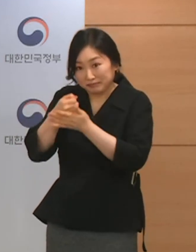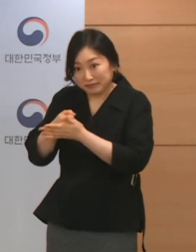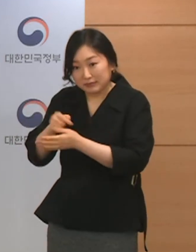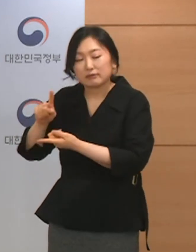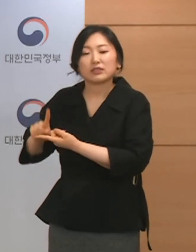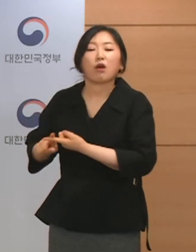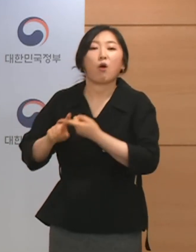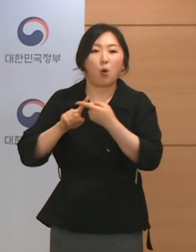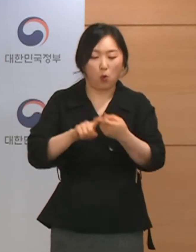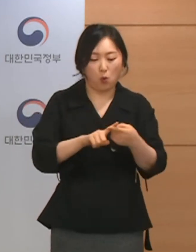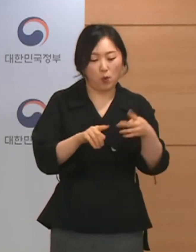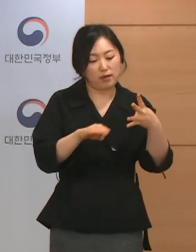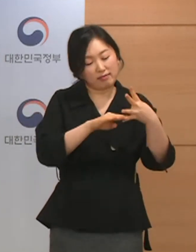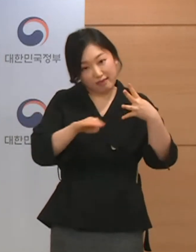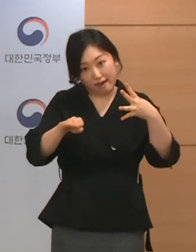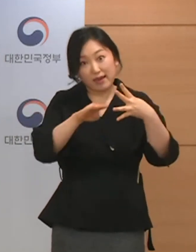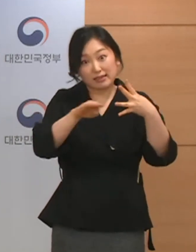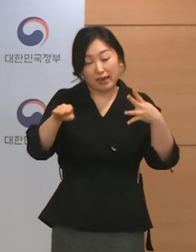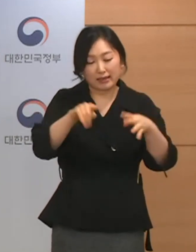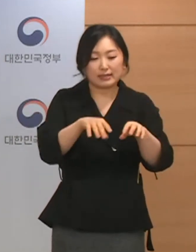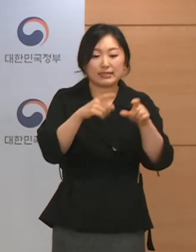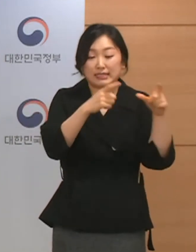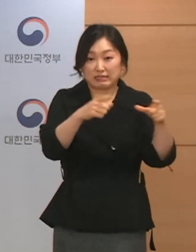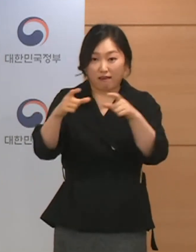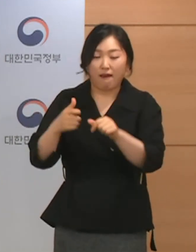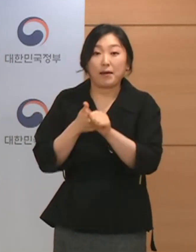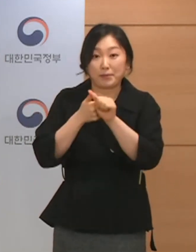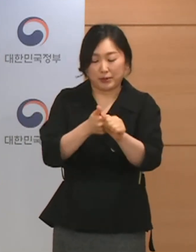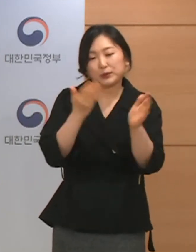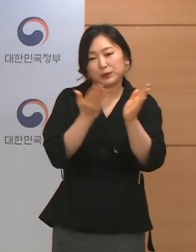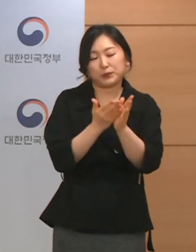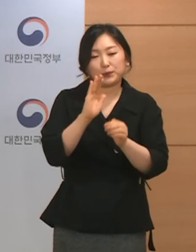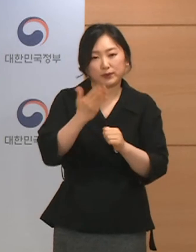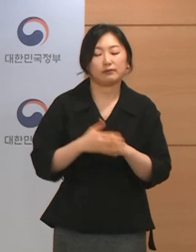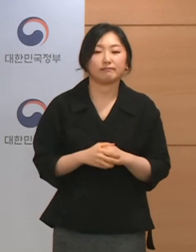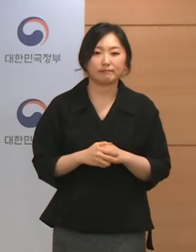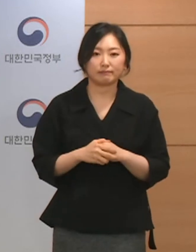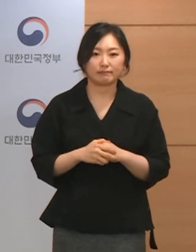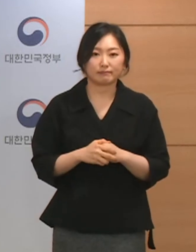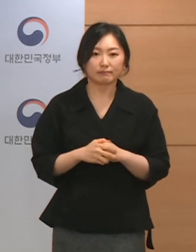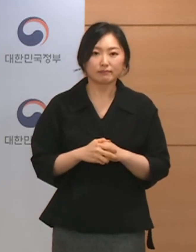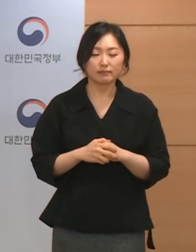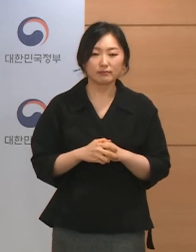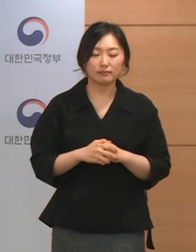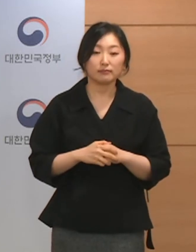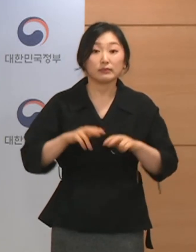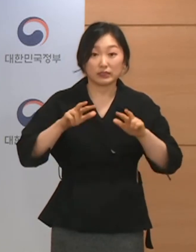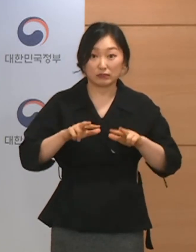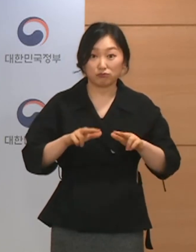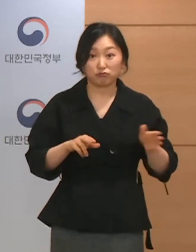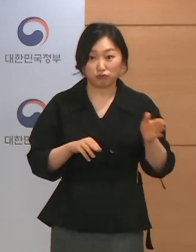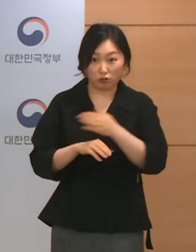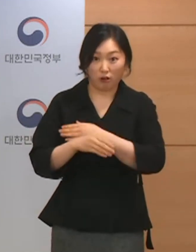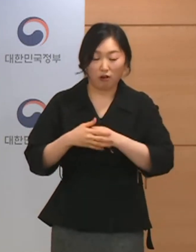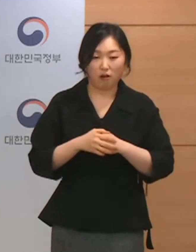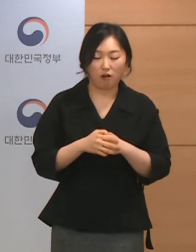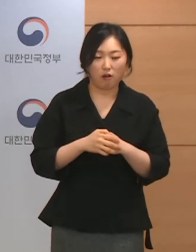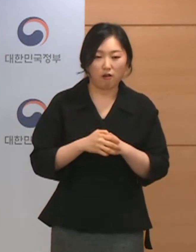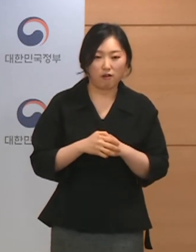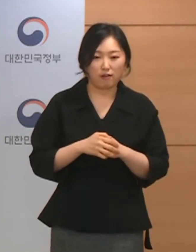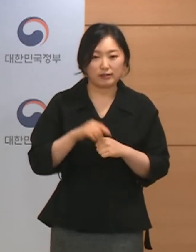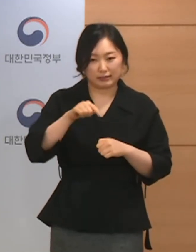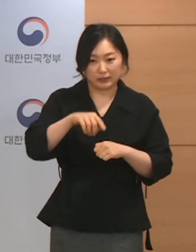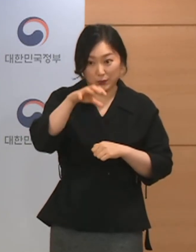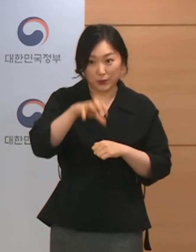또는 2단계 조치들이 그 지역에 맞춰서 적용되게 됩니다. 네 지금부터는 기자님들이 현장에서 주진